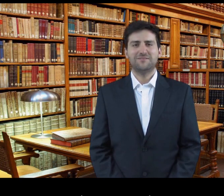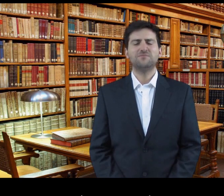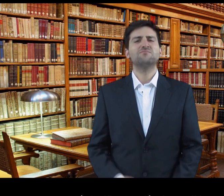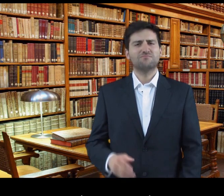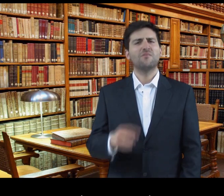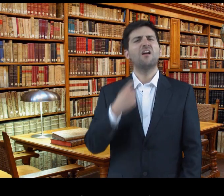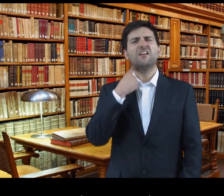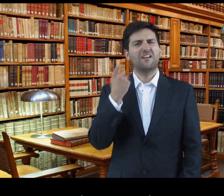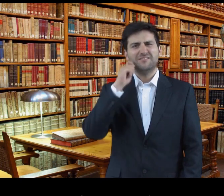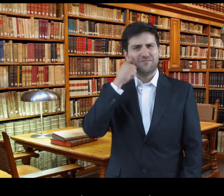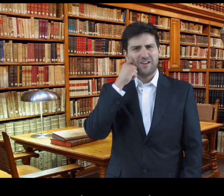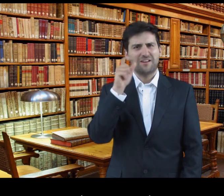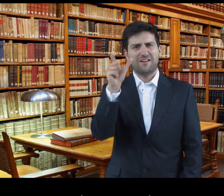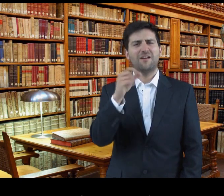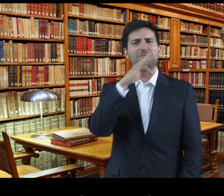¿Qué significa pensión de invalidez?